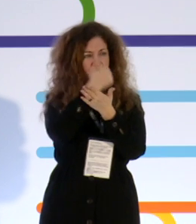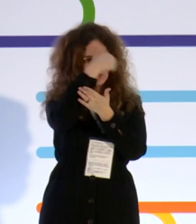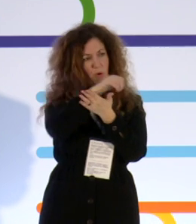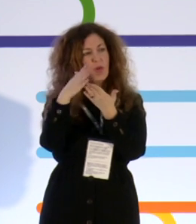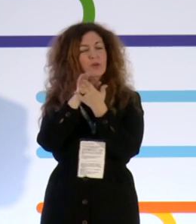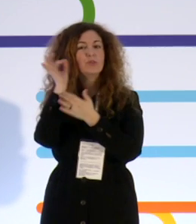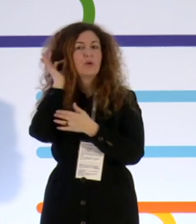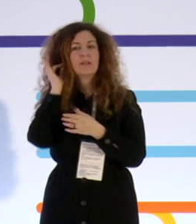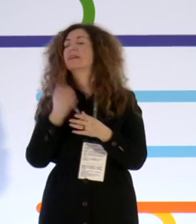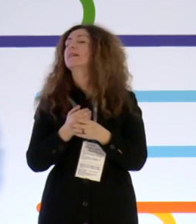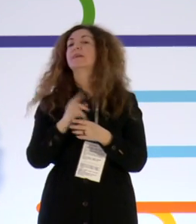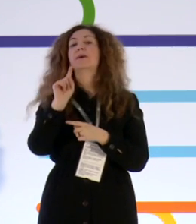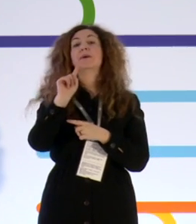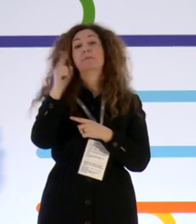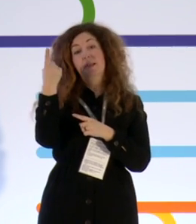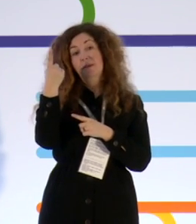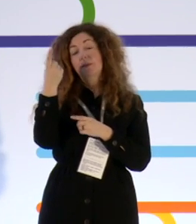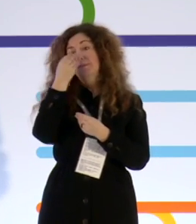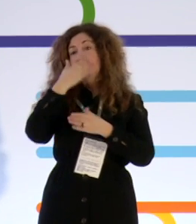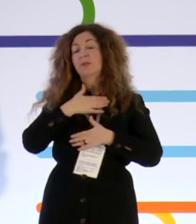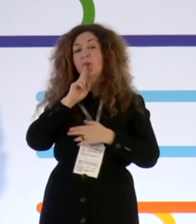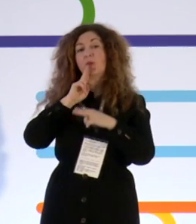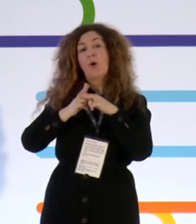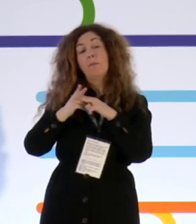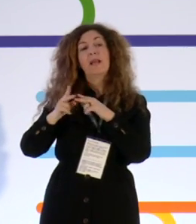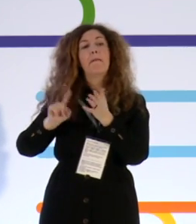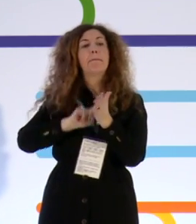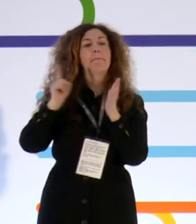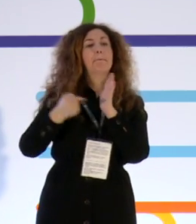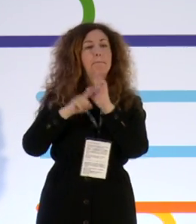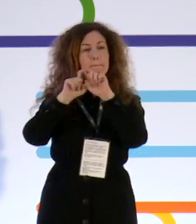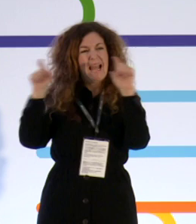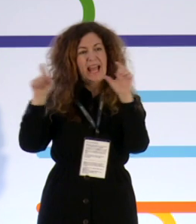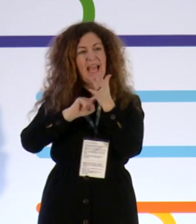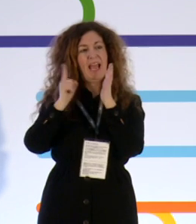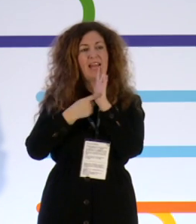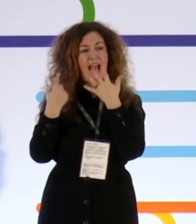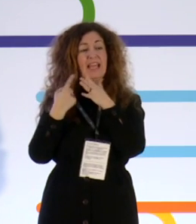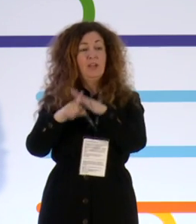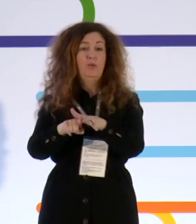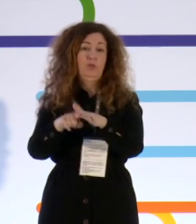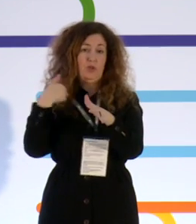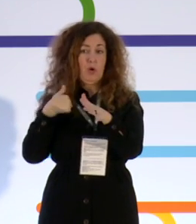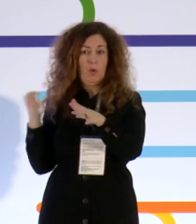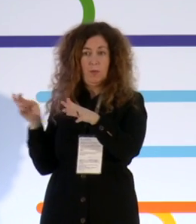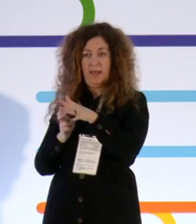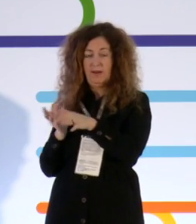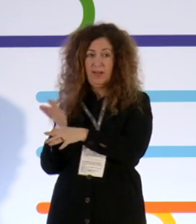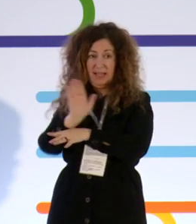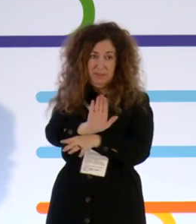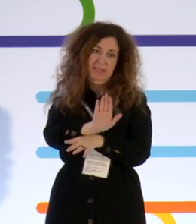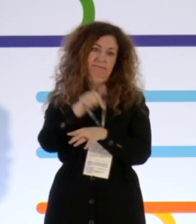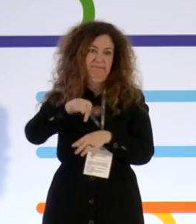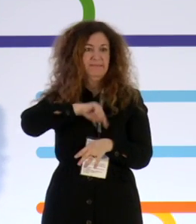En primer lugar, y en nombre de Pleniculsión, a quien tengo el honor de representar en el día de hoy, lo primero que quiero